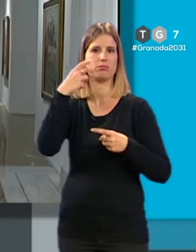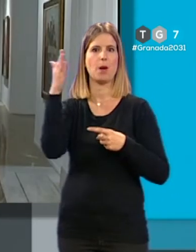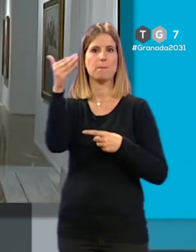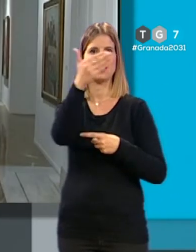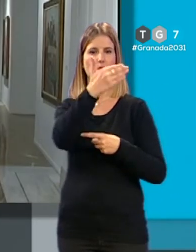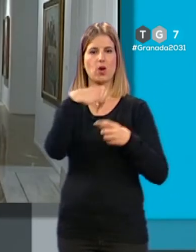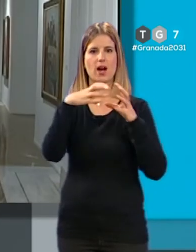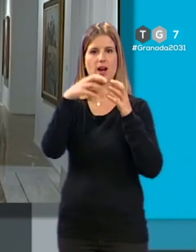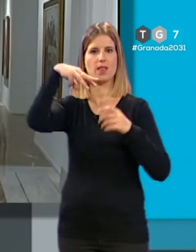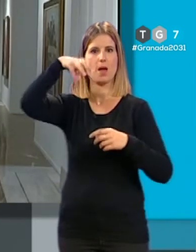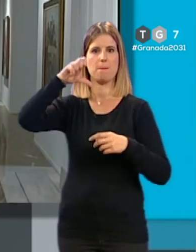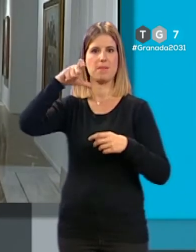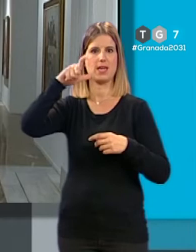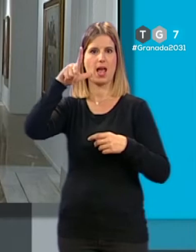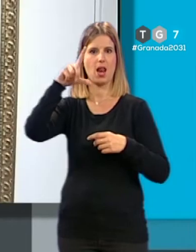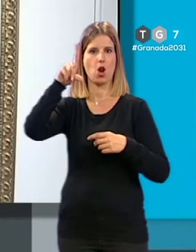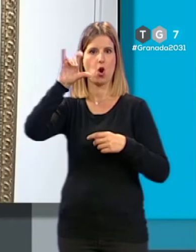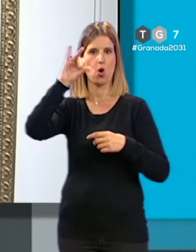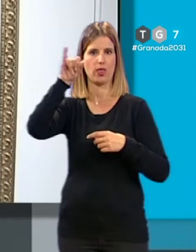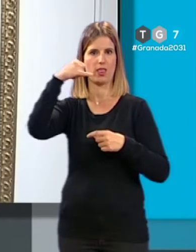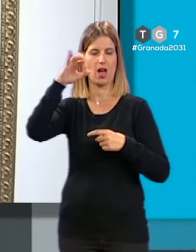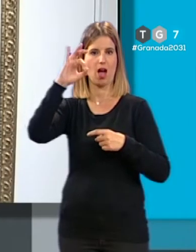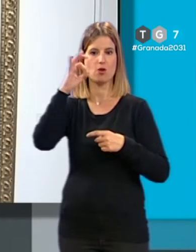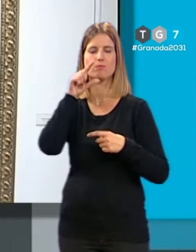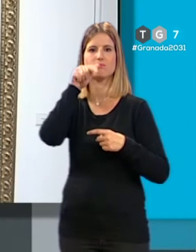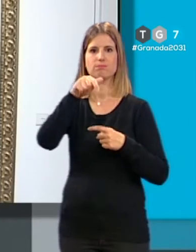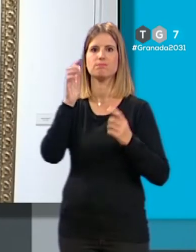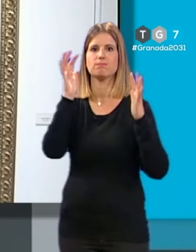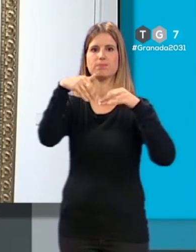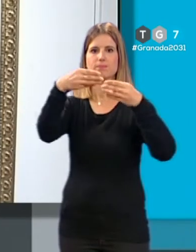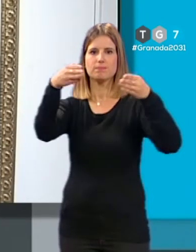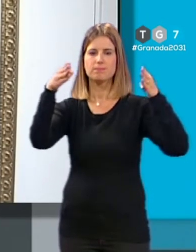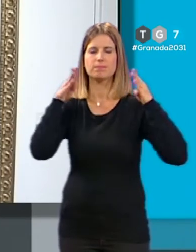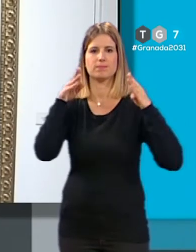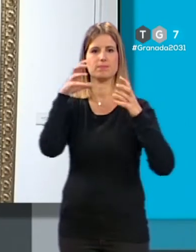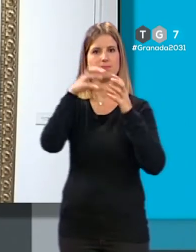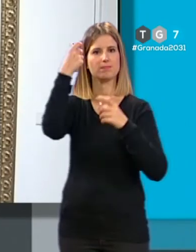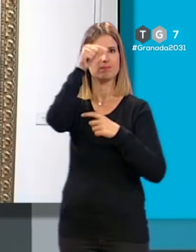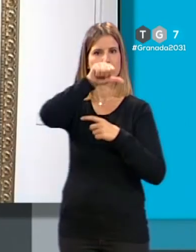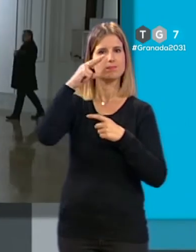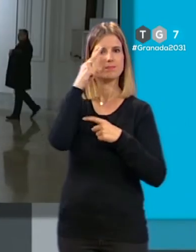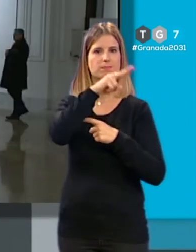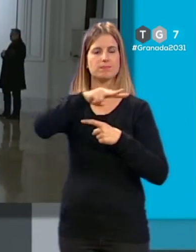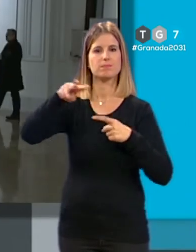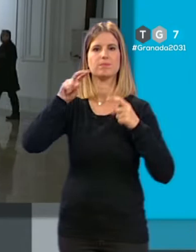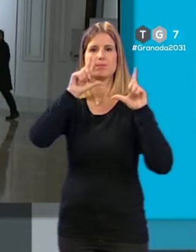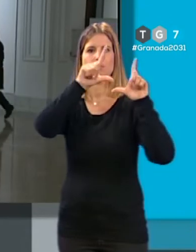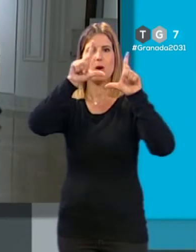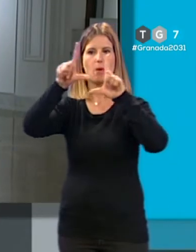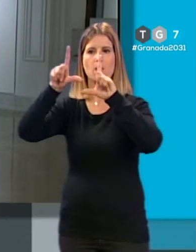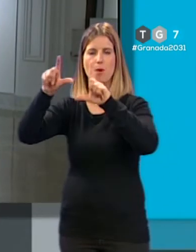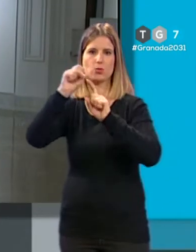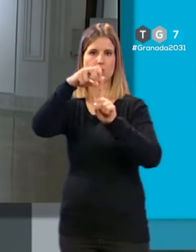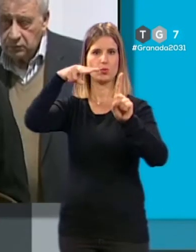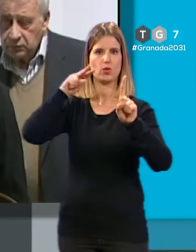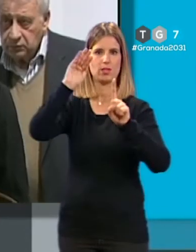Miguel Lozano. En esta cita los granadinos pueden apreciar una selección de obras pictóricas bajo la retrospectiva del autor